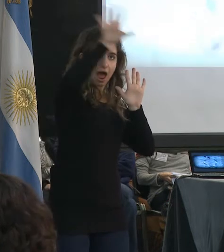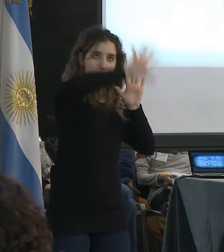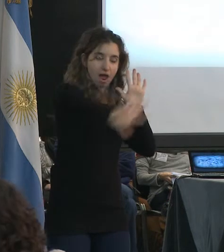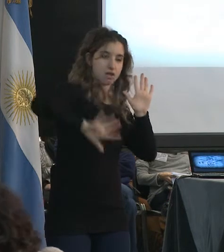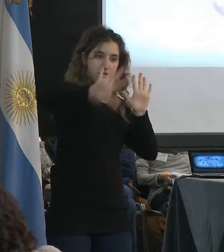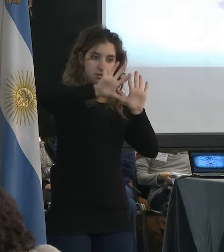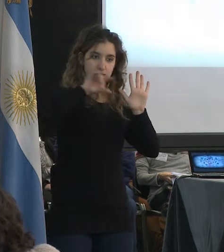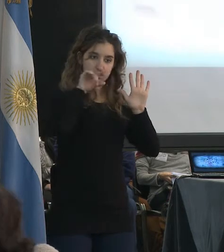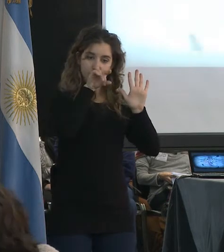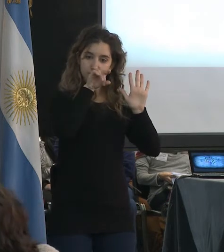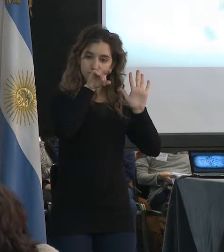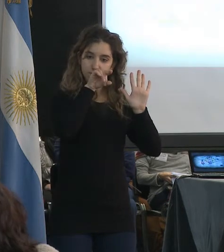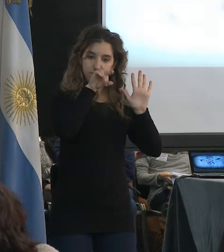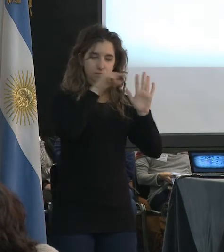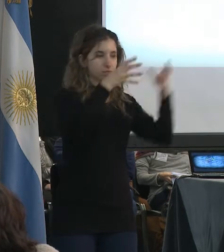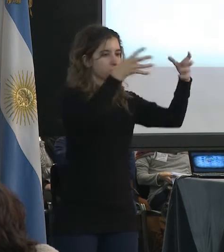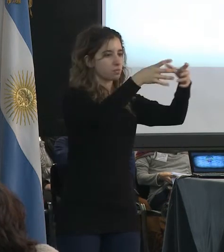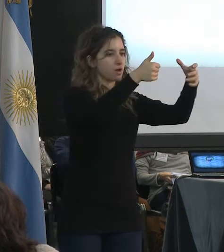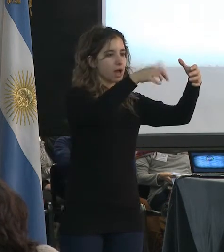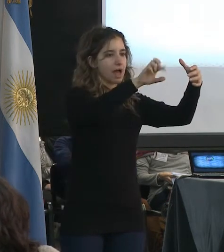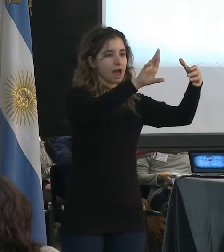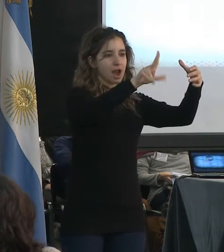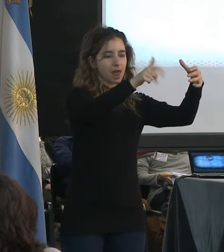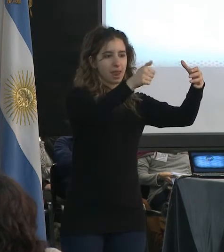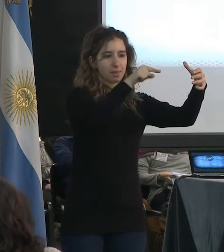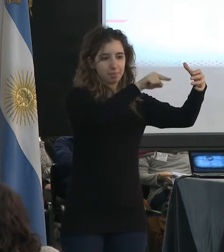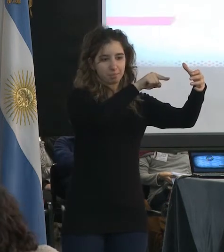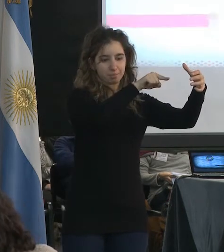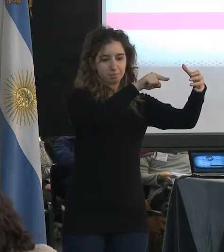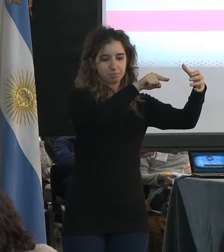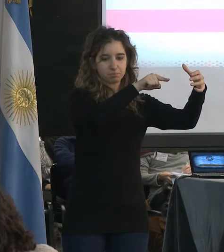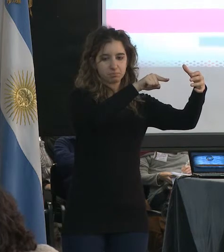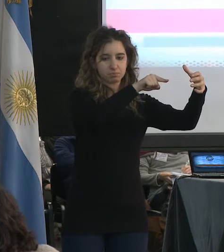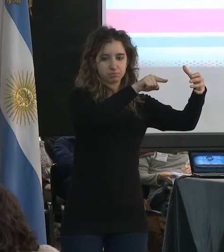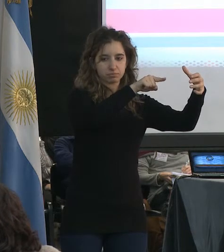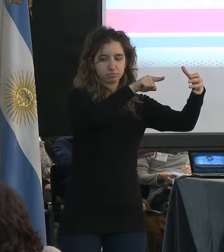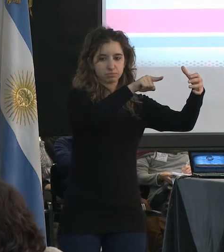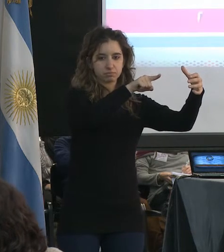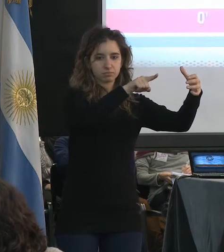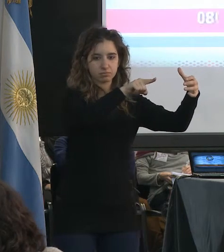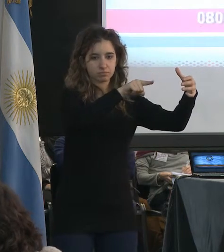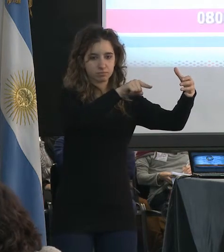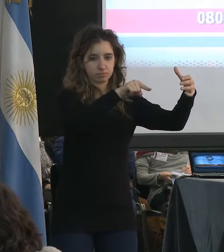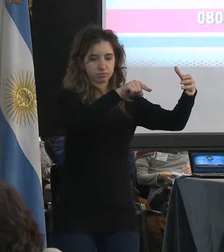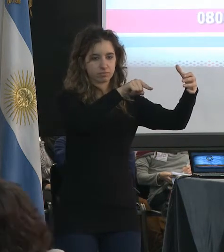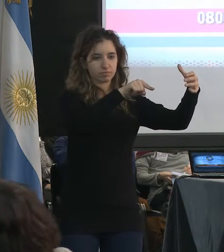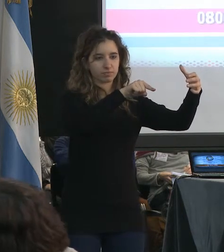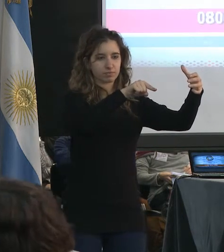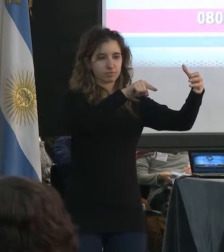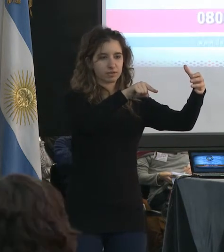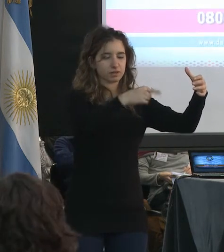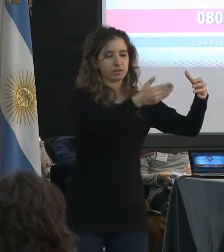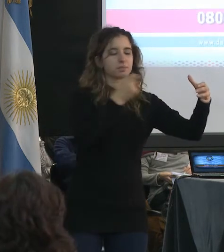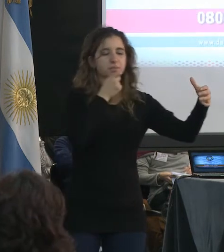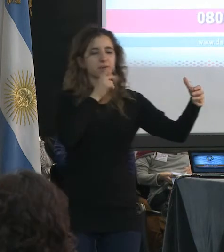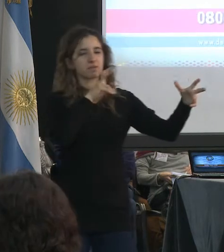me parece que ARPA no tiene que ser el organismo que todavía no ha dilucidado las paritarias.